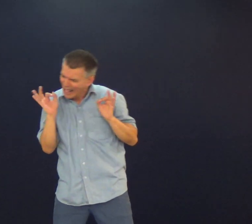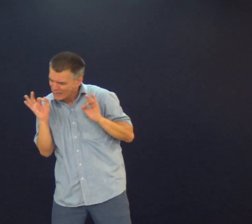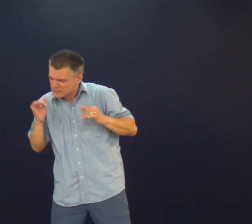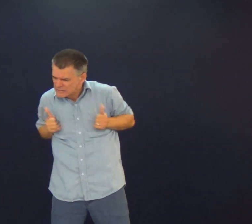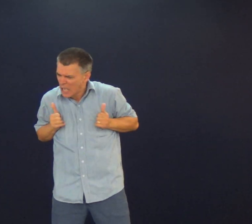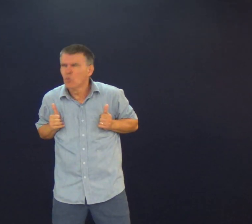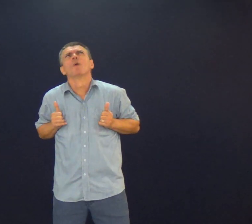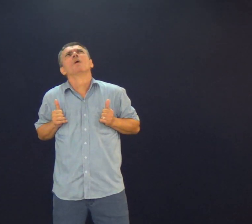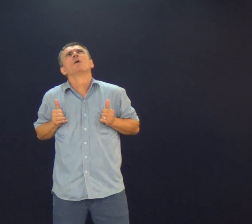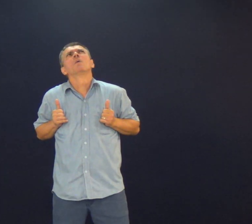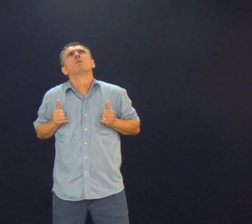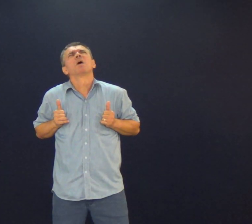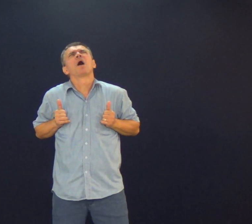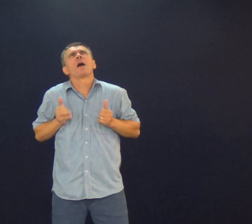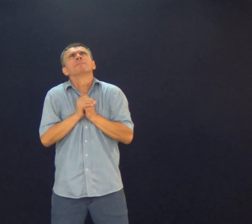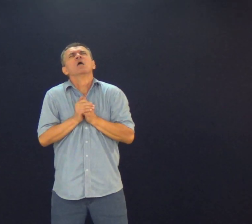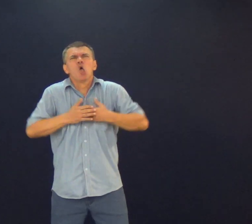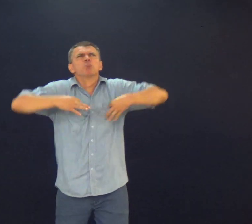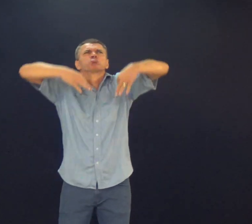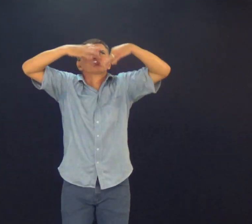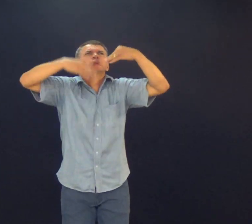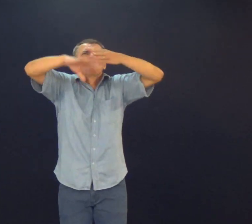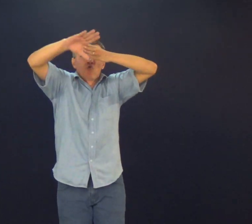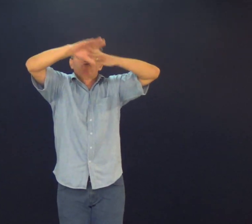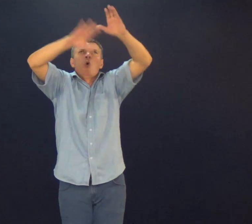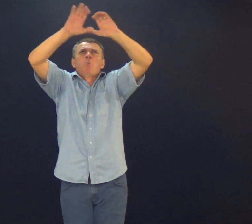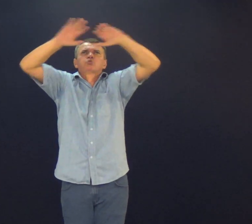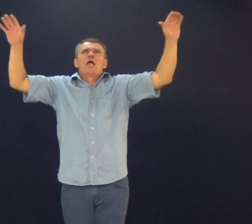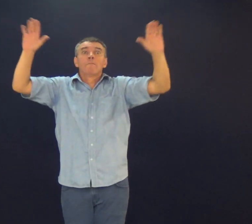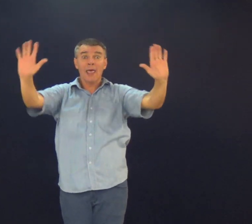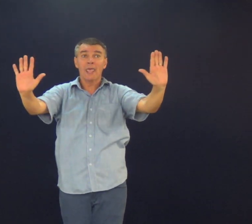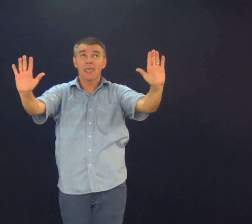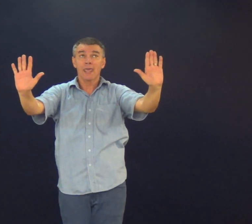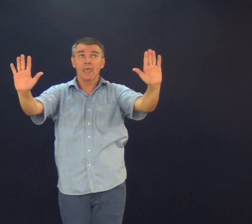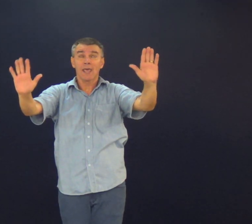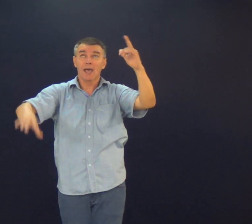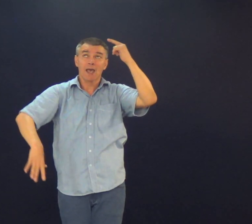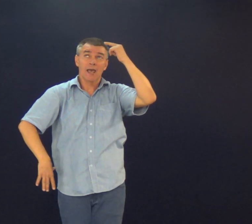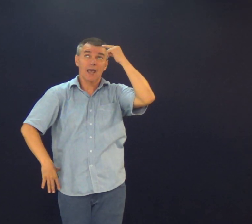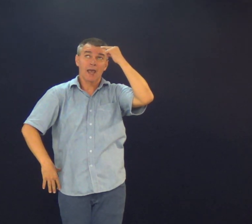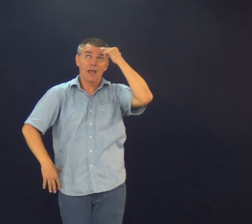Você que não fofoca Você que não tem dívidas Você que não faz coisas erradas Não Eu vou para o céu